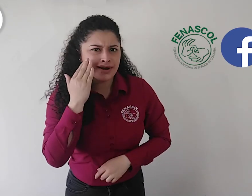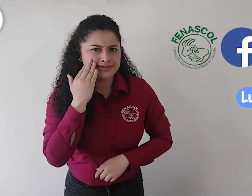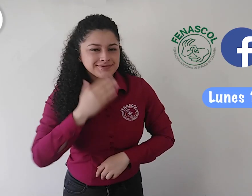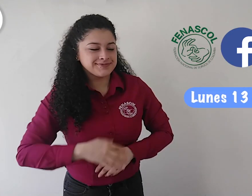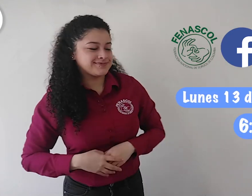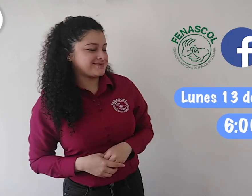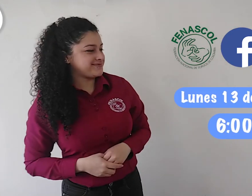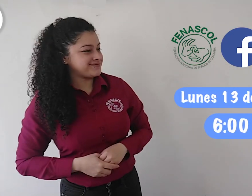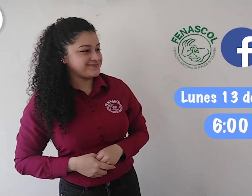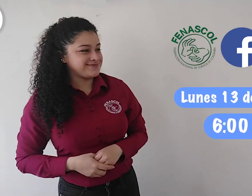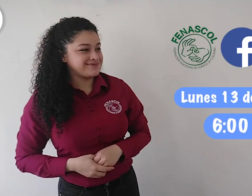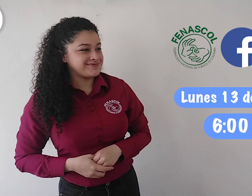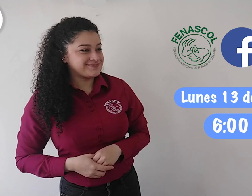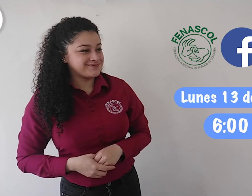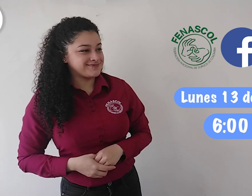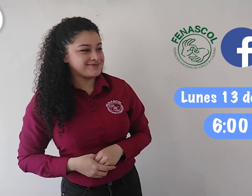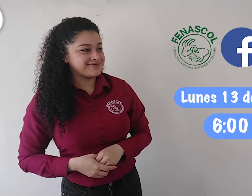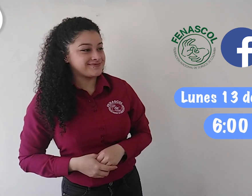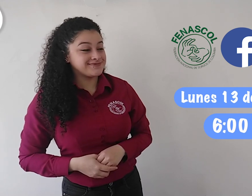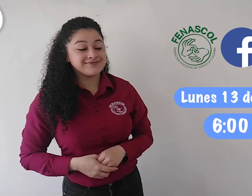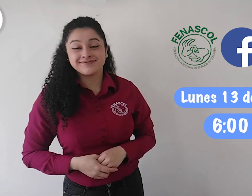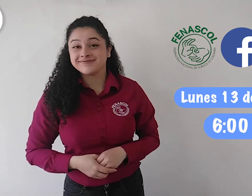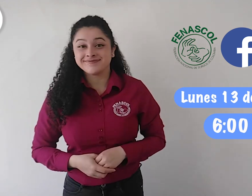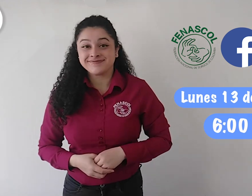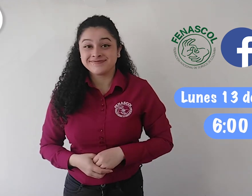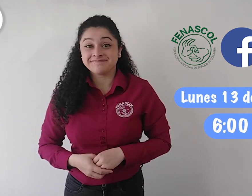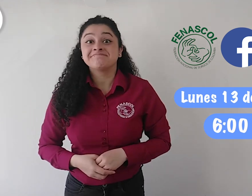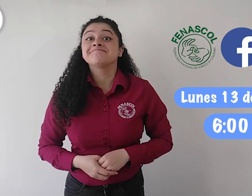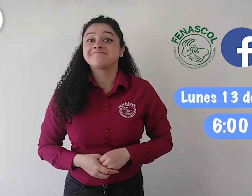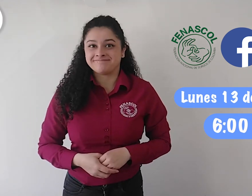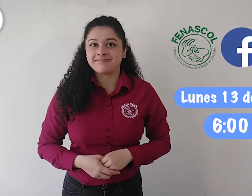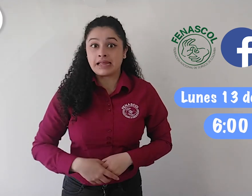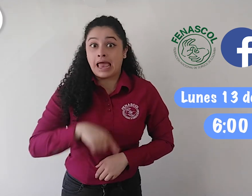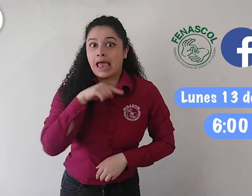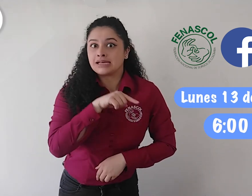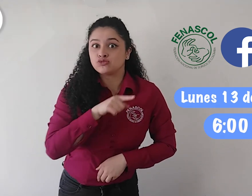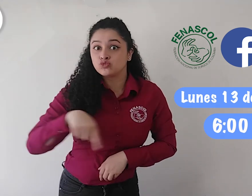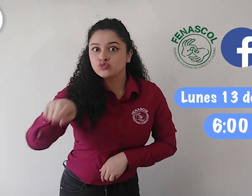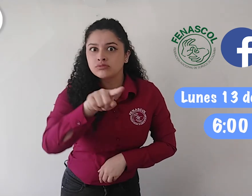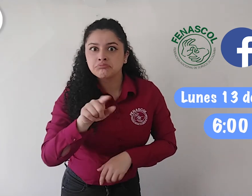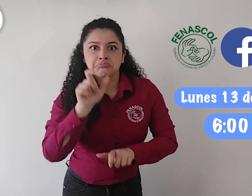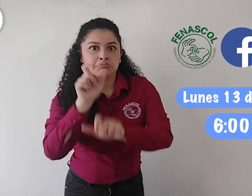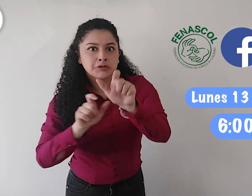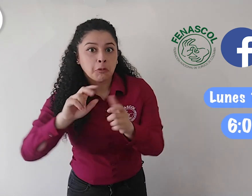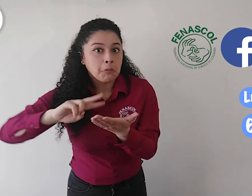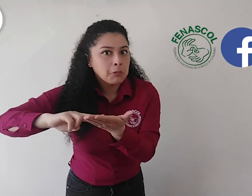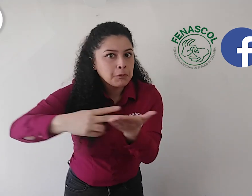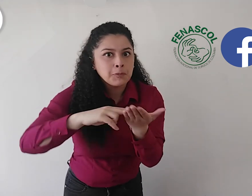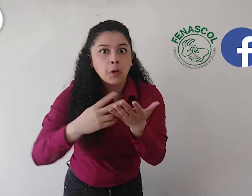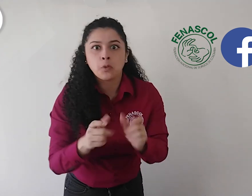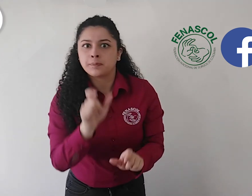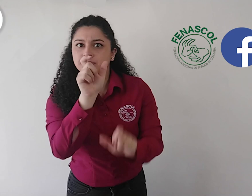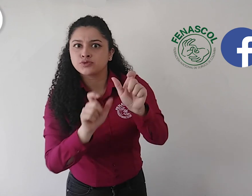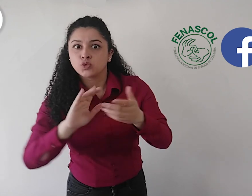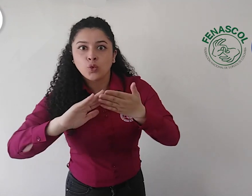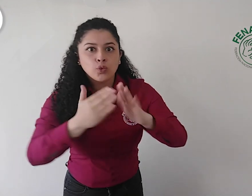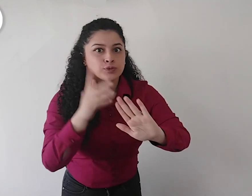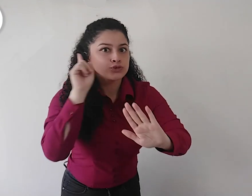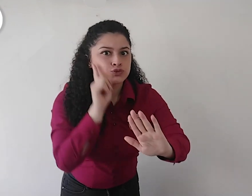en una transmisión en vivo que será el lunes 13 de diciembre a las 6 de la tarde. Ese día, intérpretes, comunidad